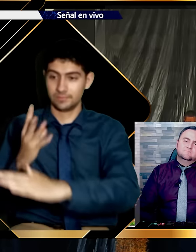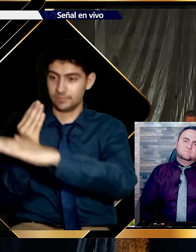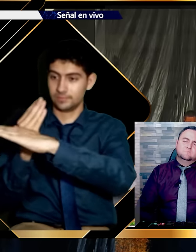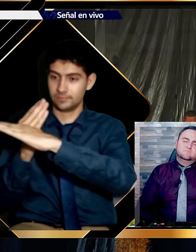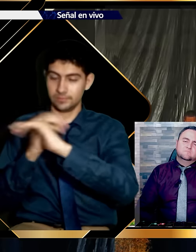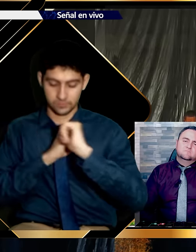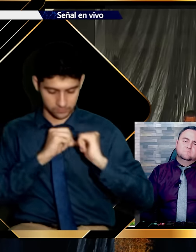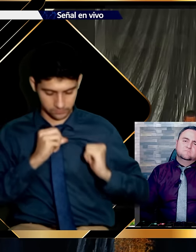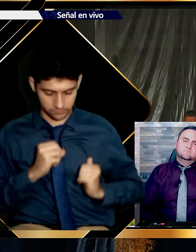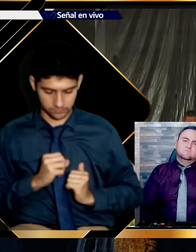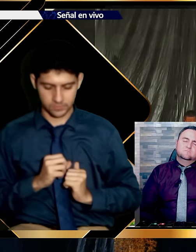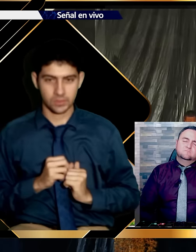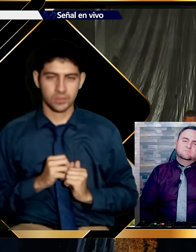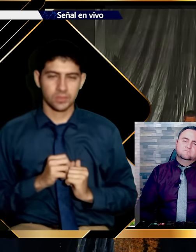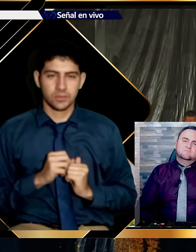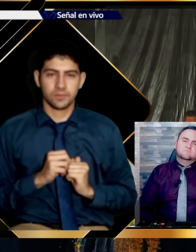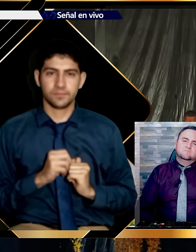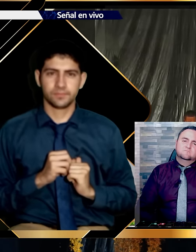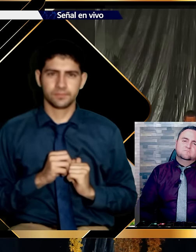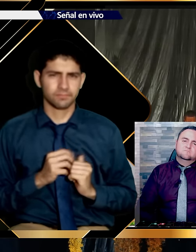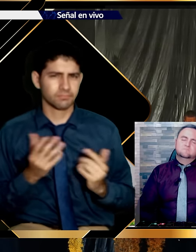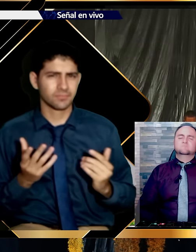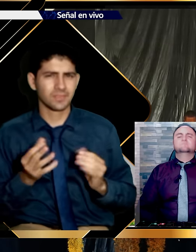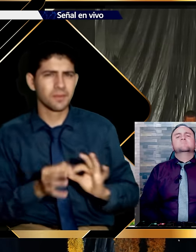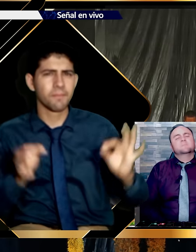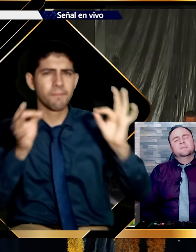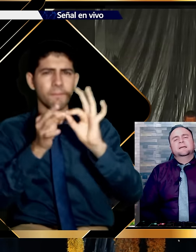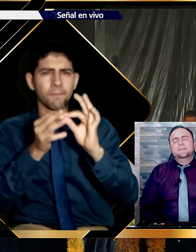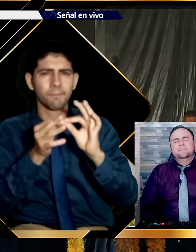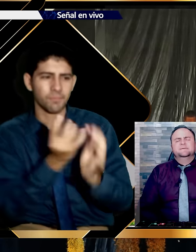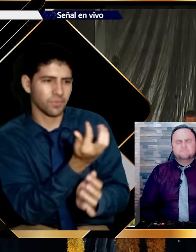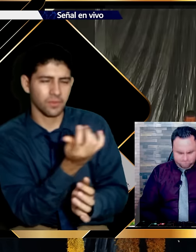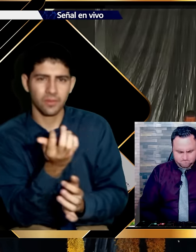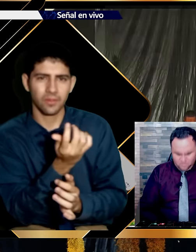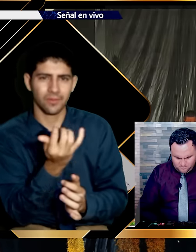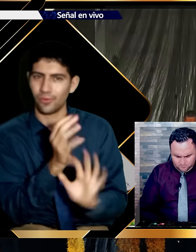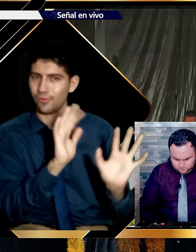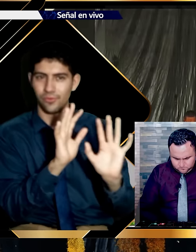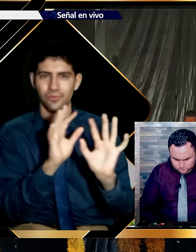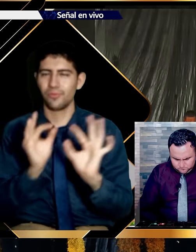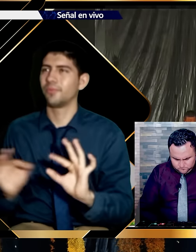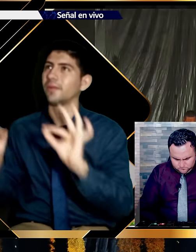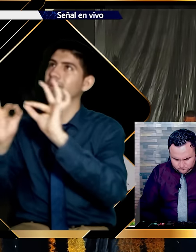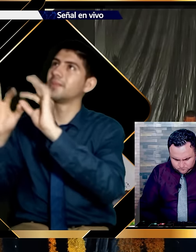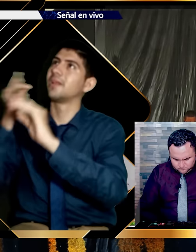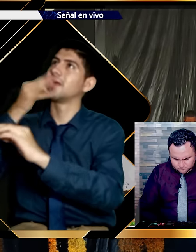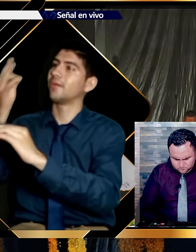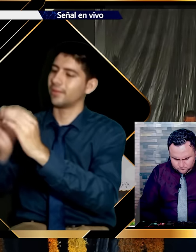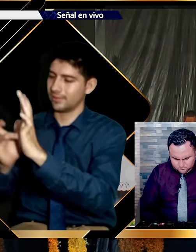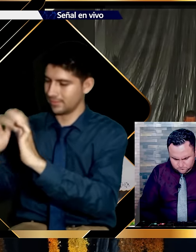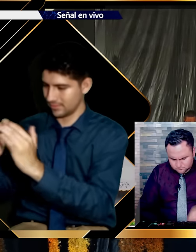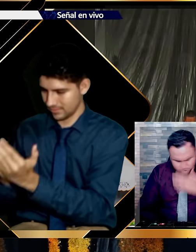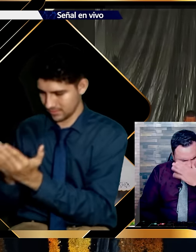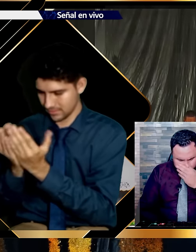Que en nuestros templos. En nuestros corazones. No sean más importantes las monedas. Que la verdad. sea todo.